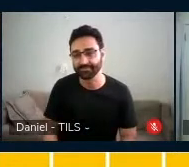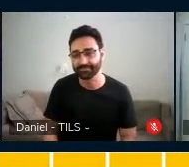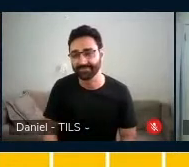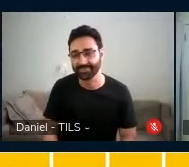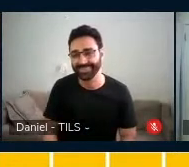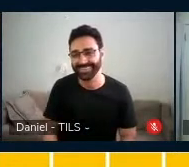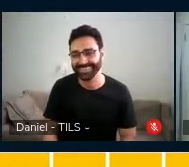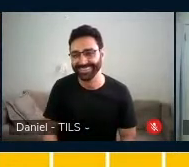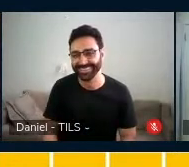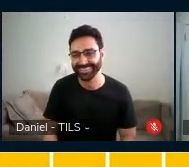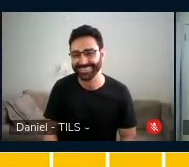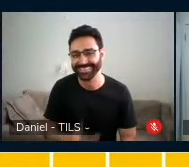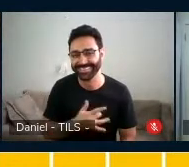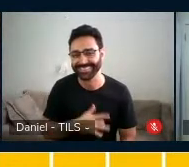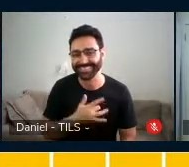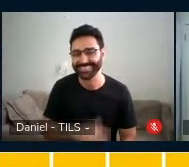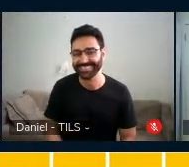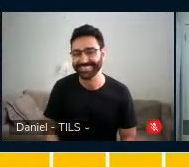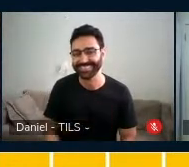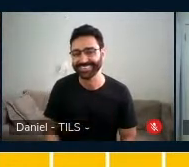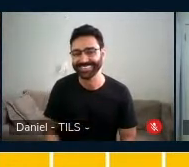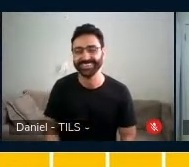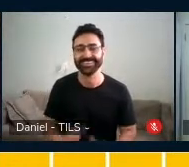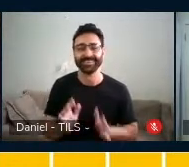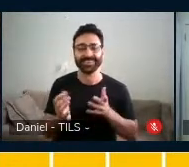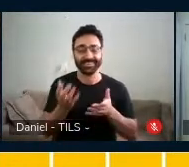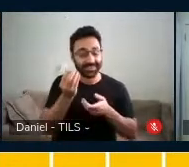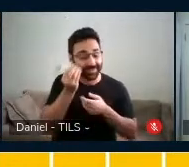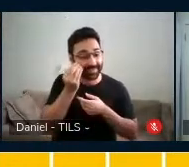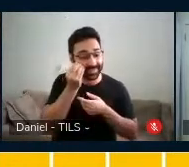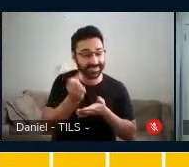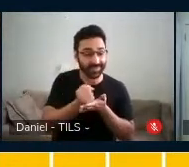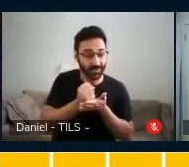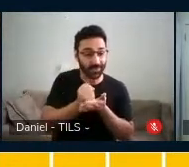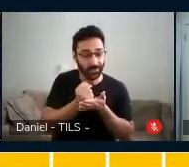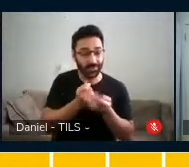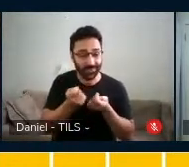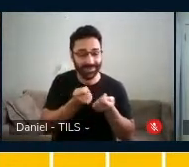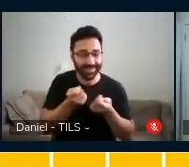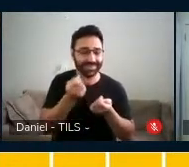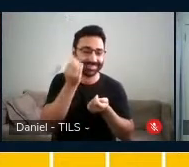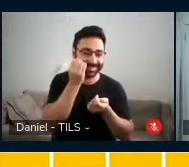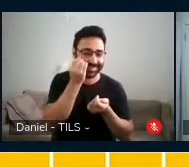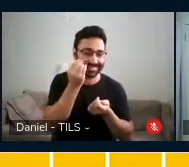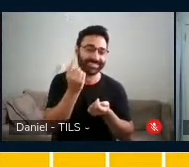Mas, vamos lá. Vou controlar para a gente conseguir fazer esse momento.